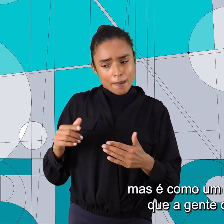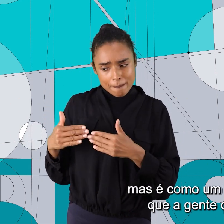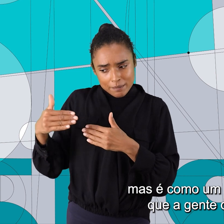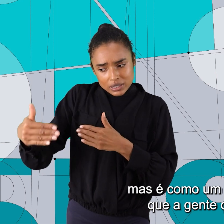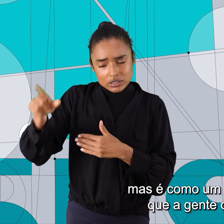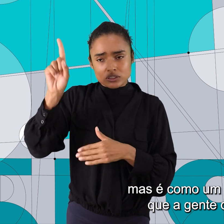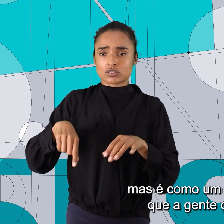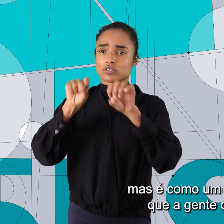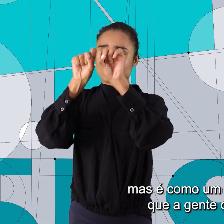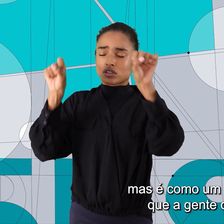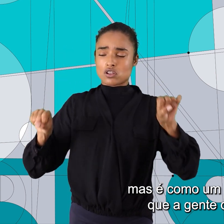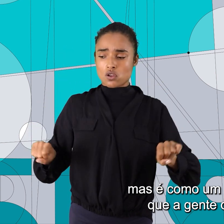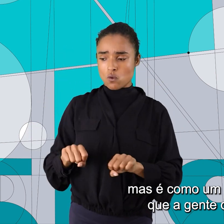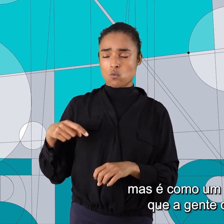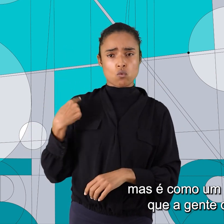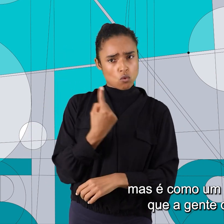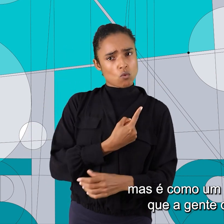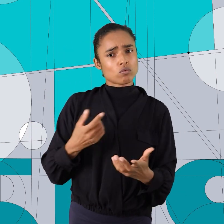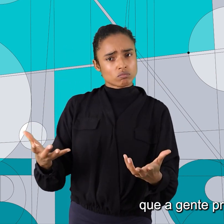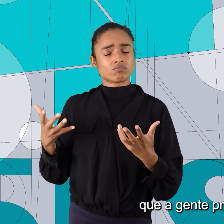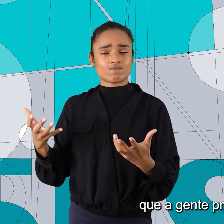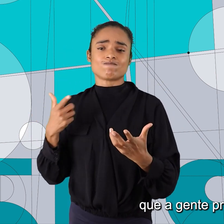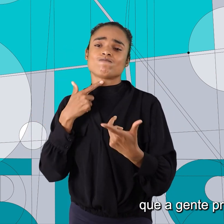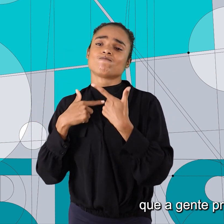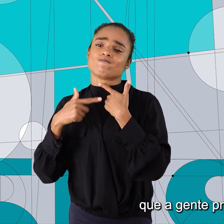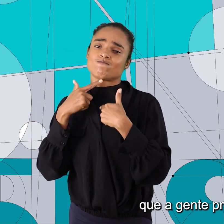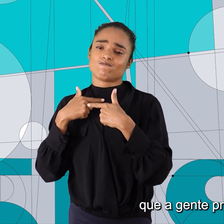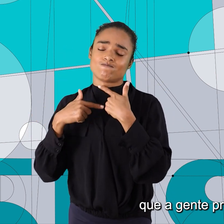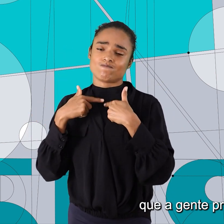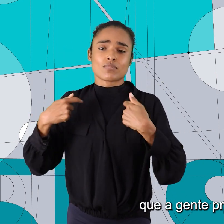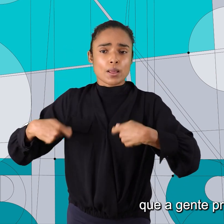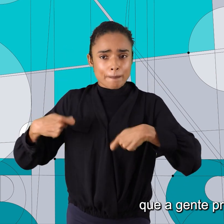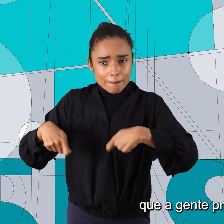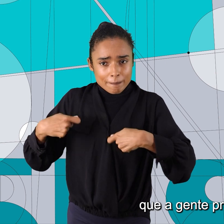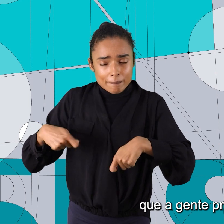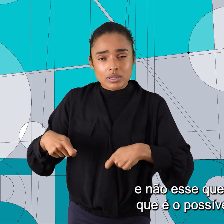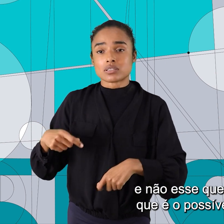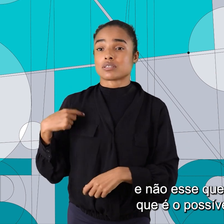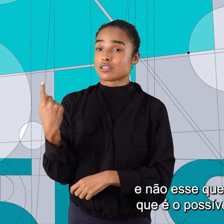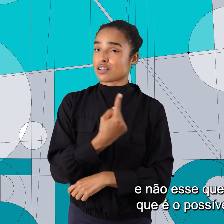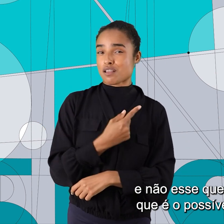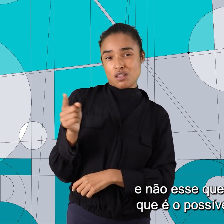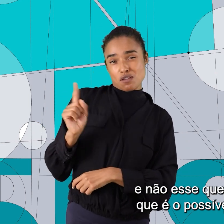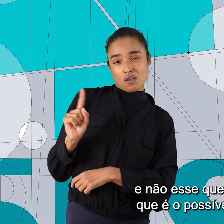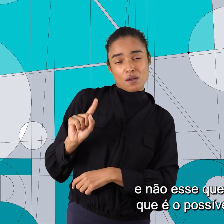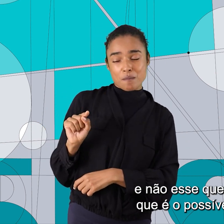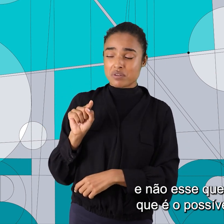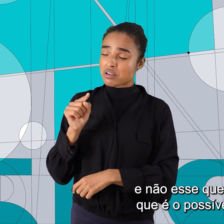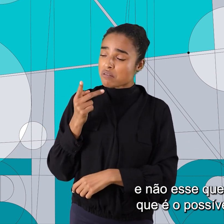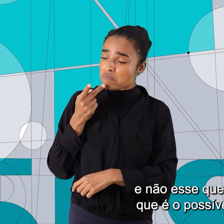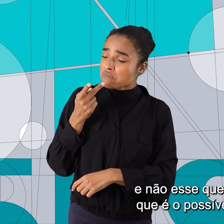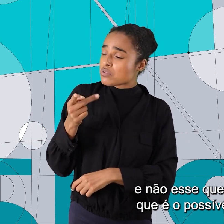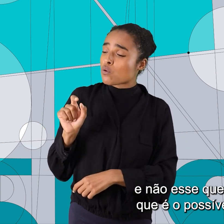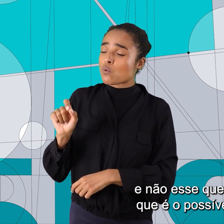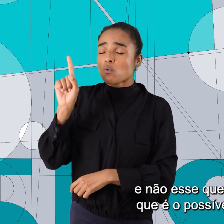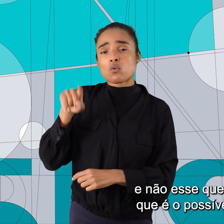um sistema que a gente quer, que a gente precisa e não esse que